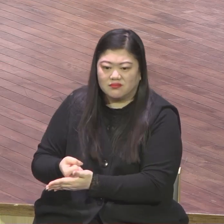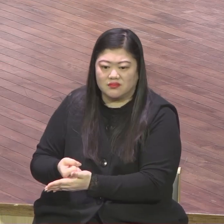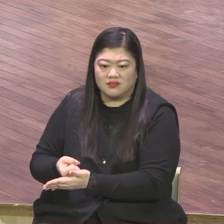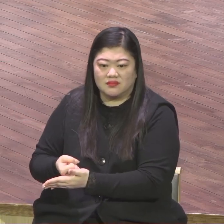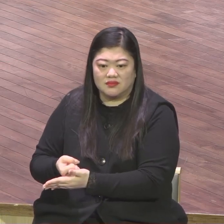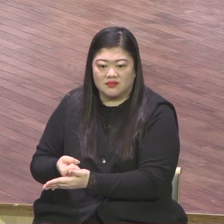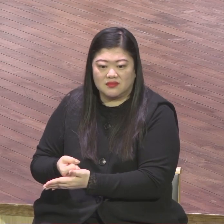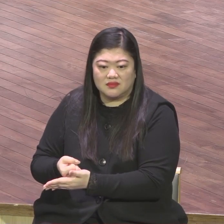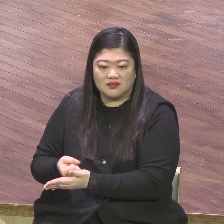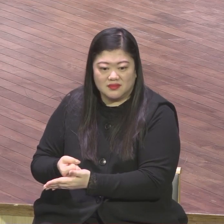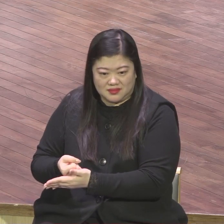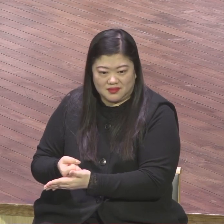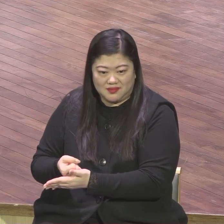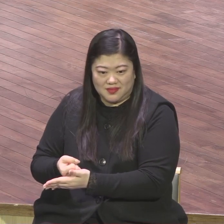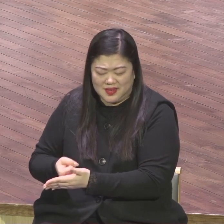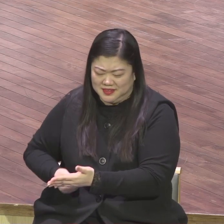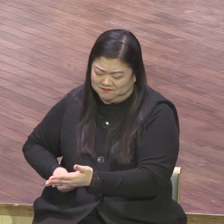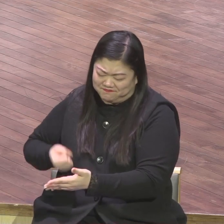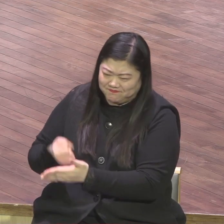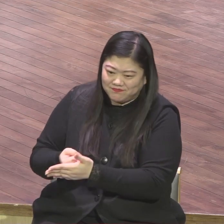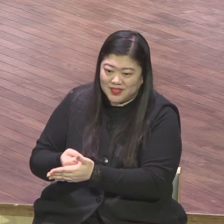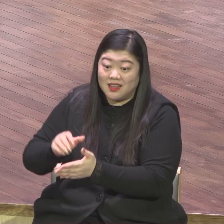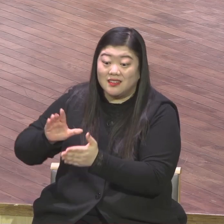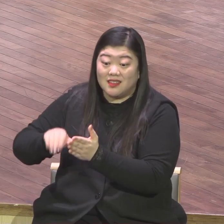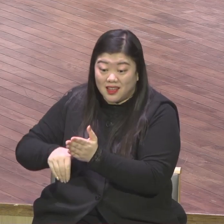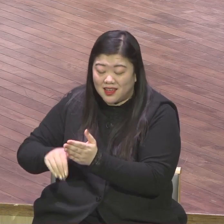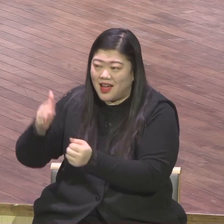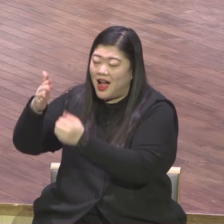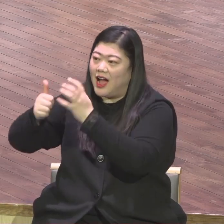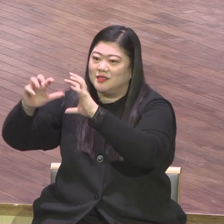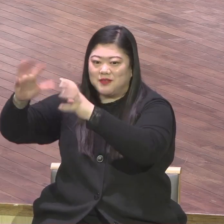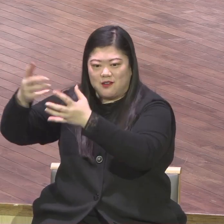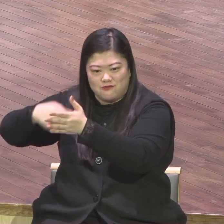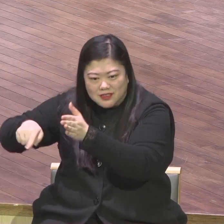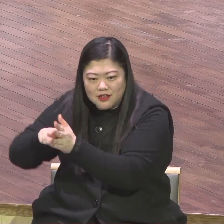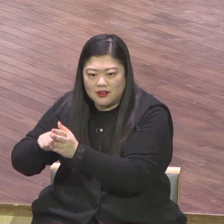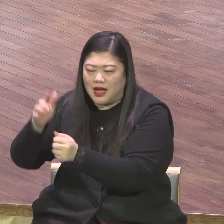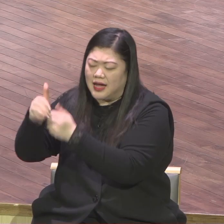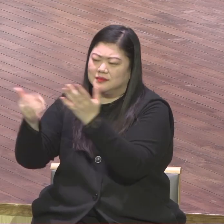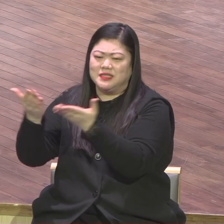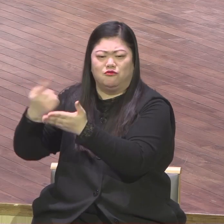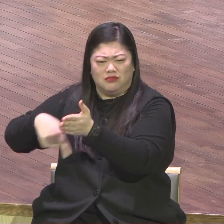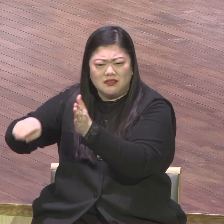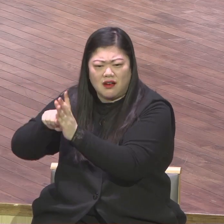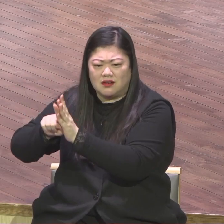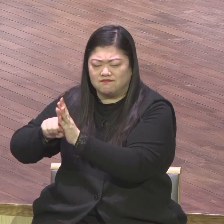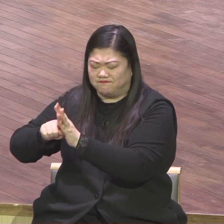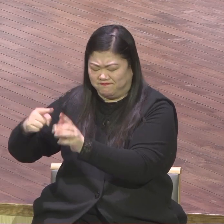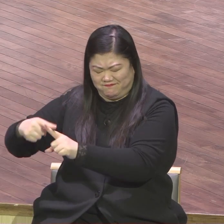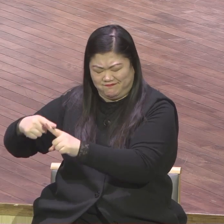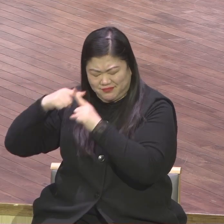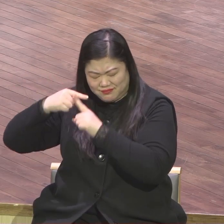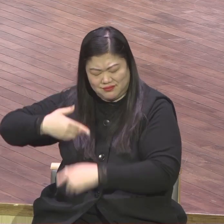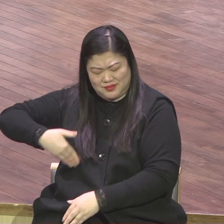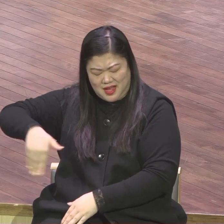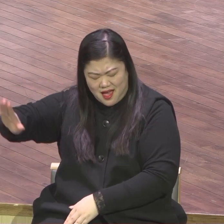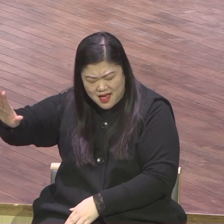이것이 이 속에 그 나라와 그이기 때문에 더하여 주는 응답을 받게 된다고 그거 아셔야 돼요